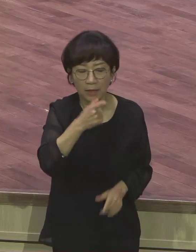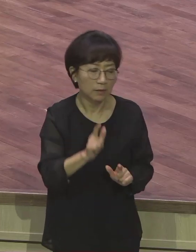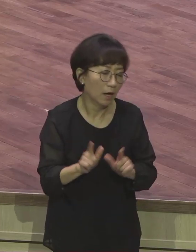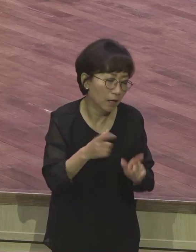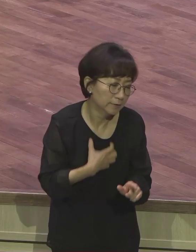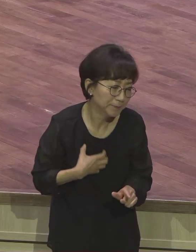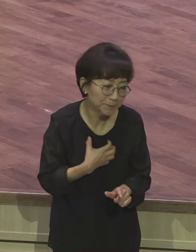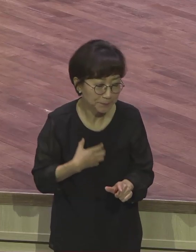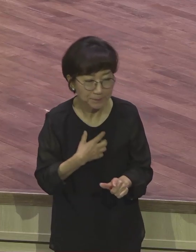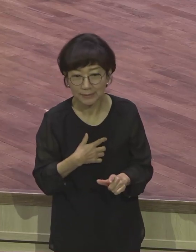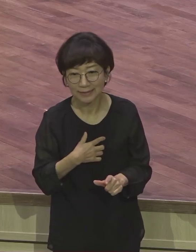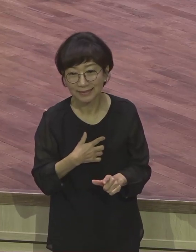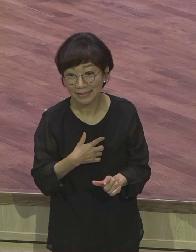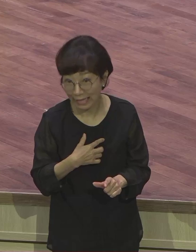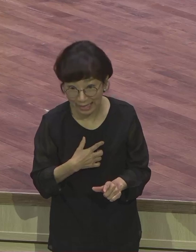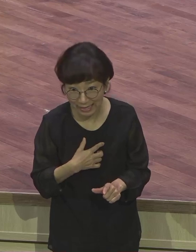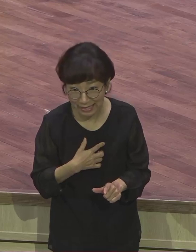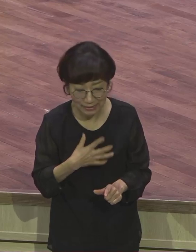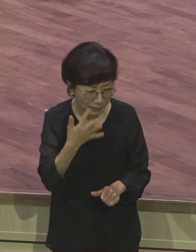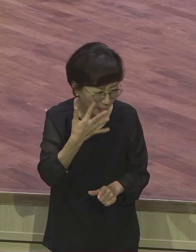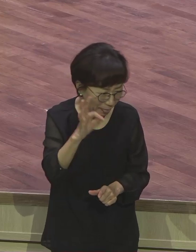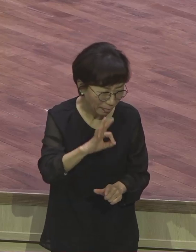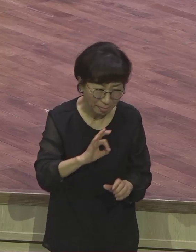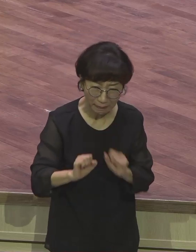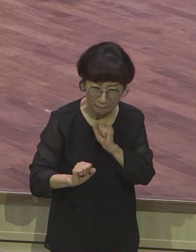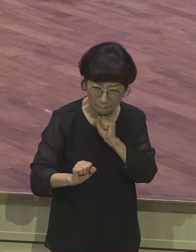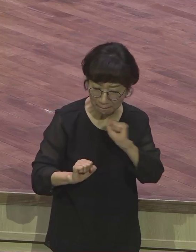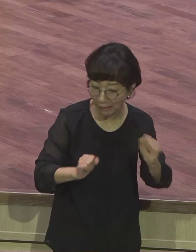우리는 이런 서론적인 삶에서 벗어나야 합니다. 왜냐하면